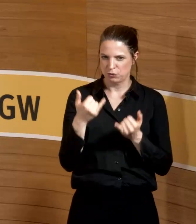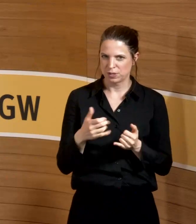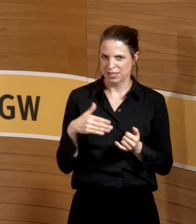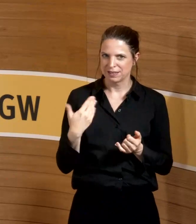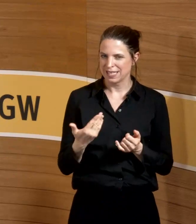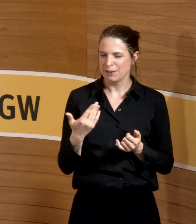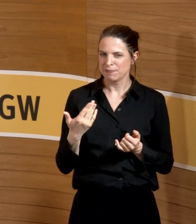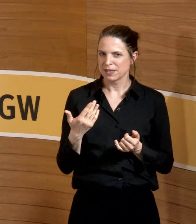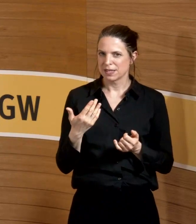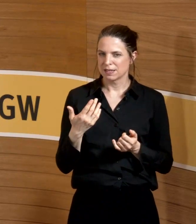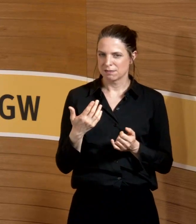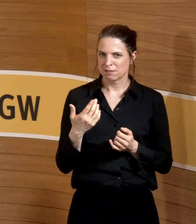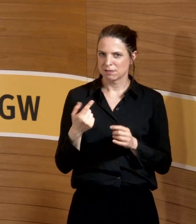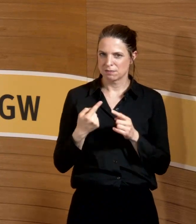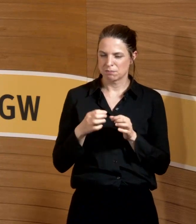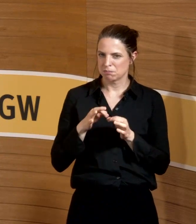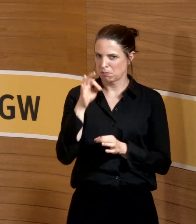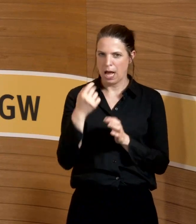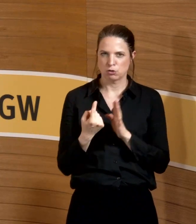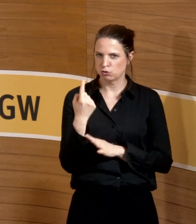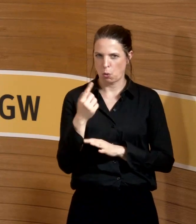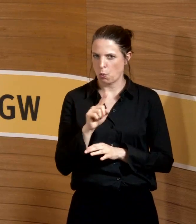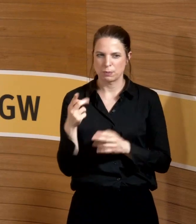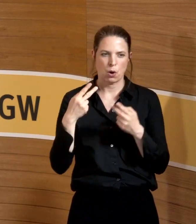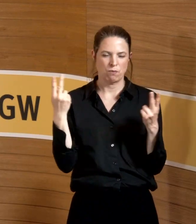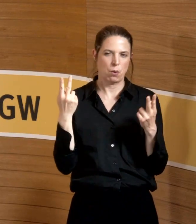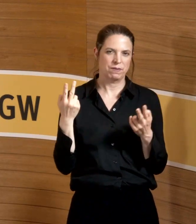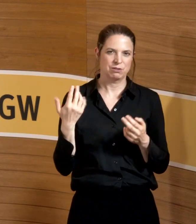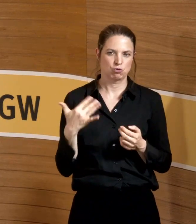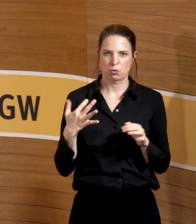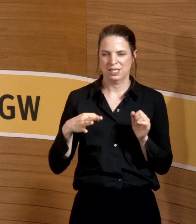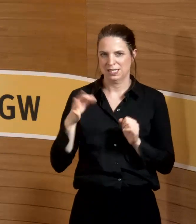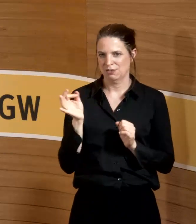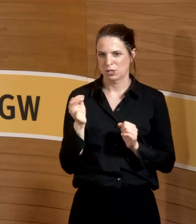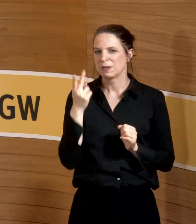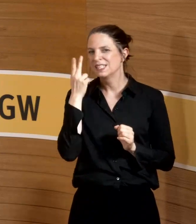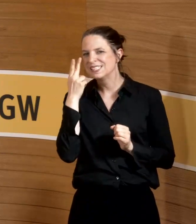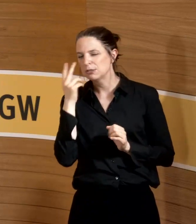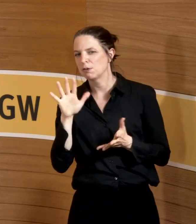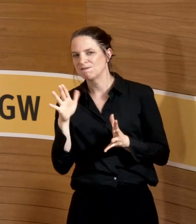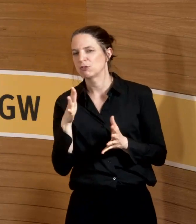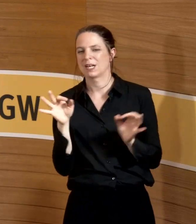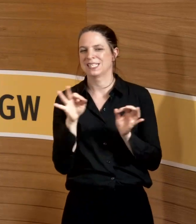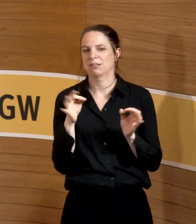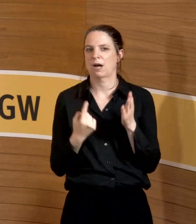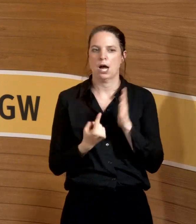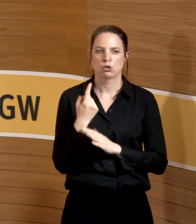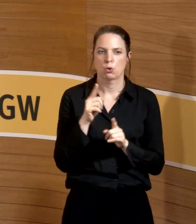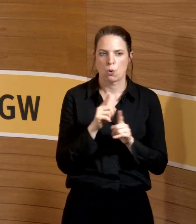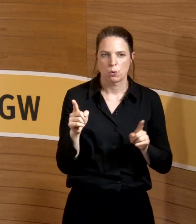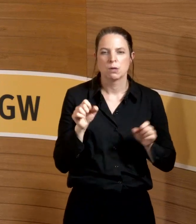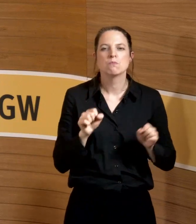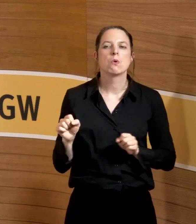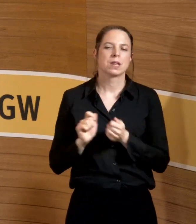Und ich habe es noch nicht veröffentlicht gefunden, aber dass das wohl gar nicht so relevant zu sein scheint als Gefährdungsprofil. Da kann sich